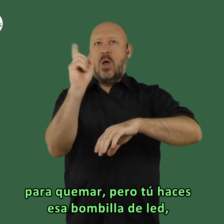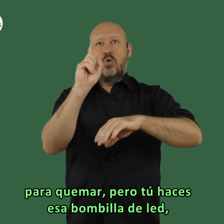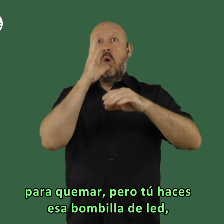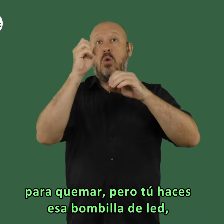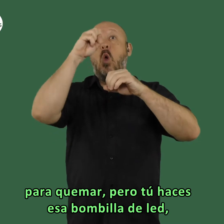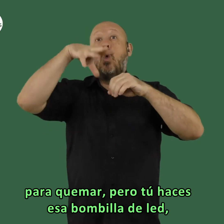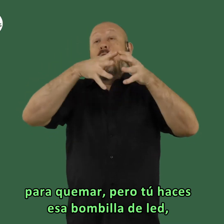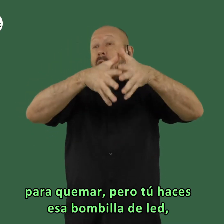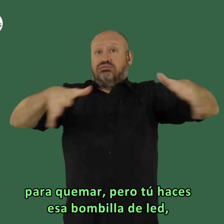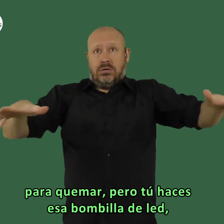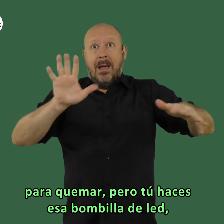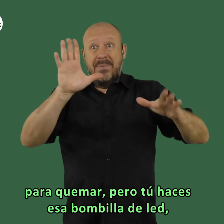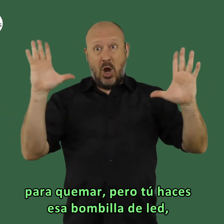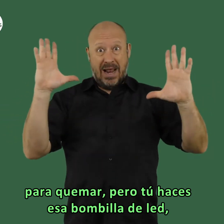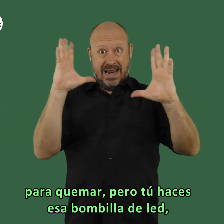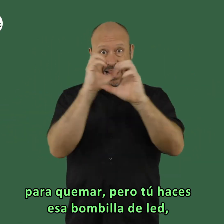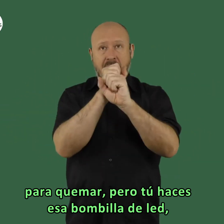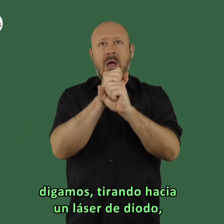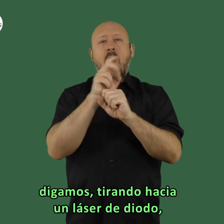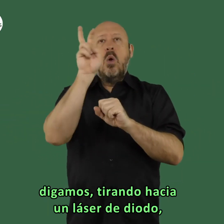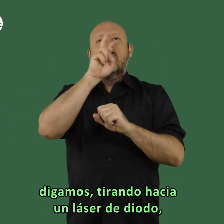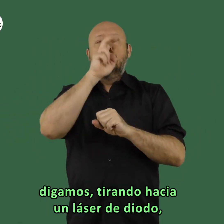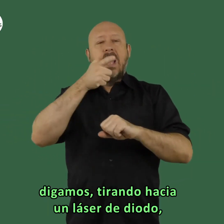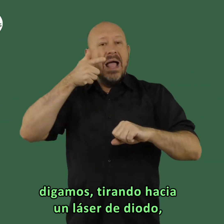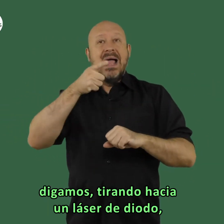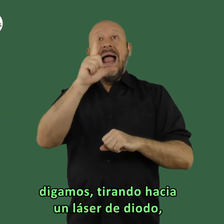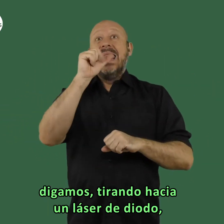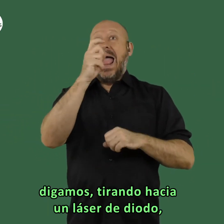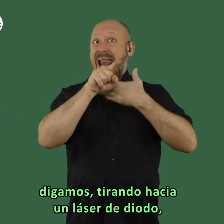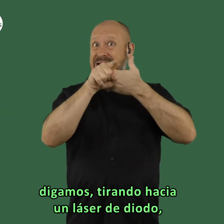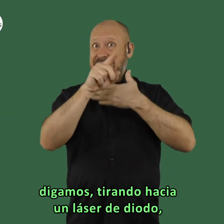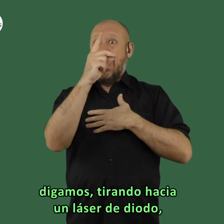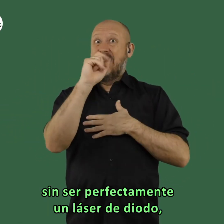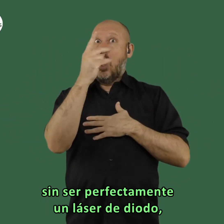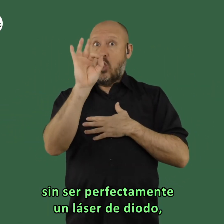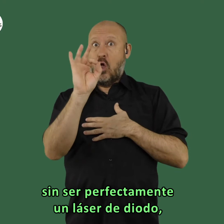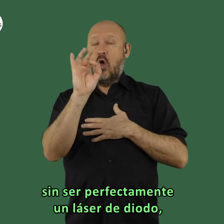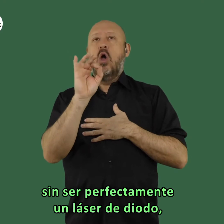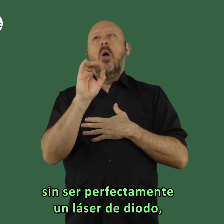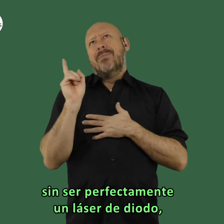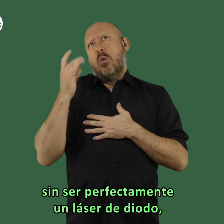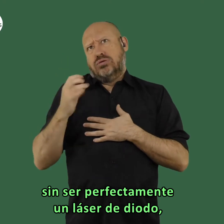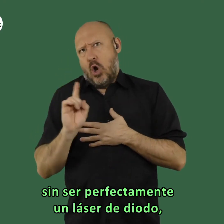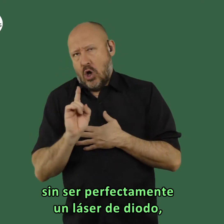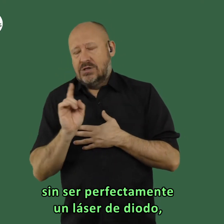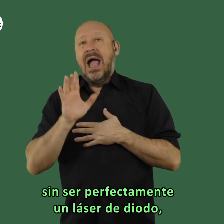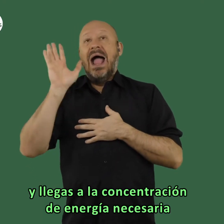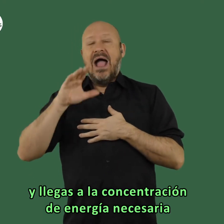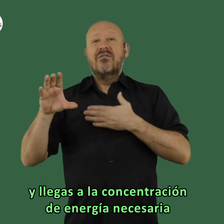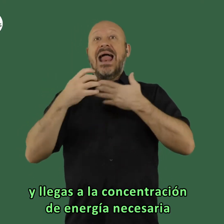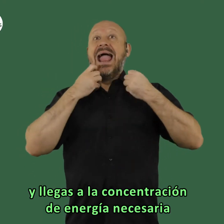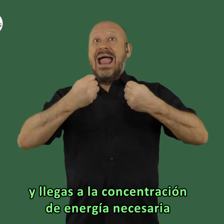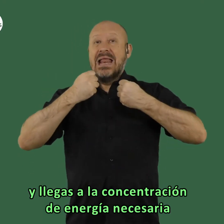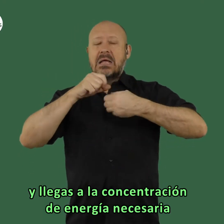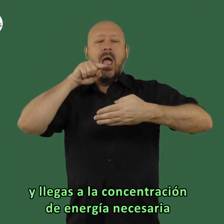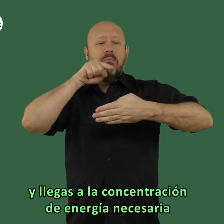suficiente para quemar pero tú haces esa bombilla de led digamos tirando hacia un láser de diodo sin ser perfectamente un láser de diodo y